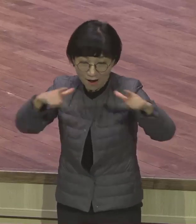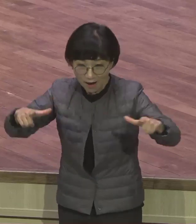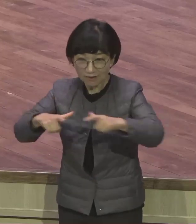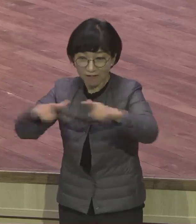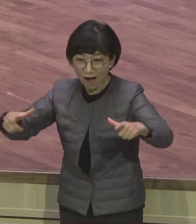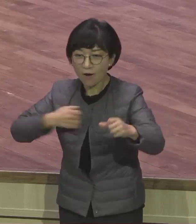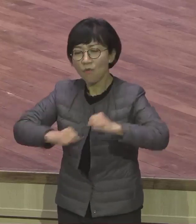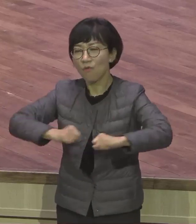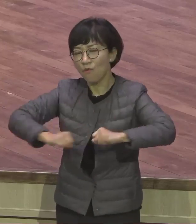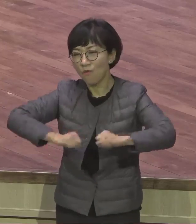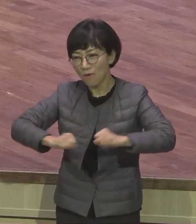내가 고생했겠어요?